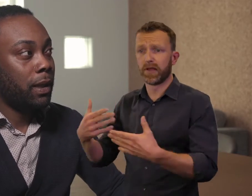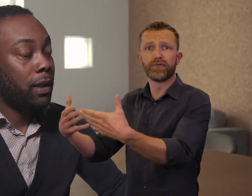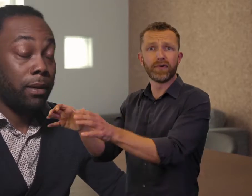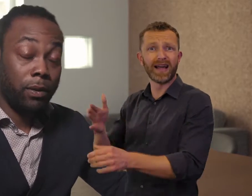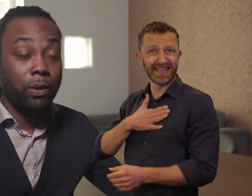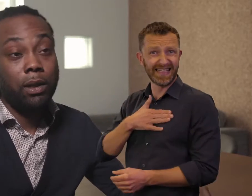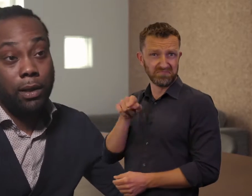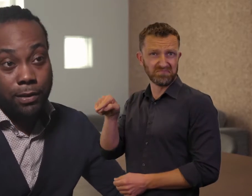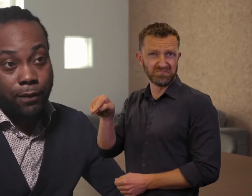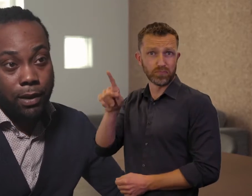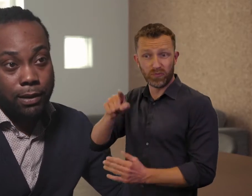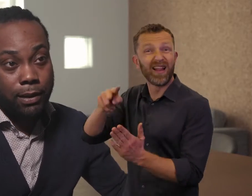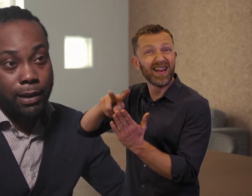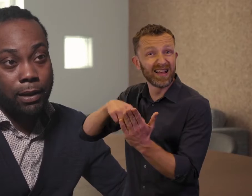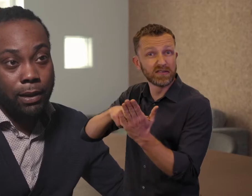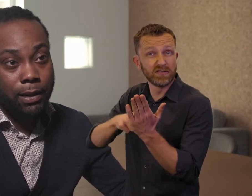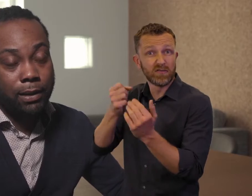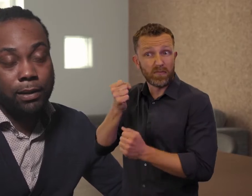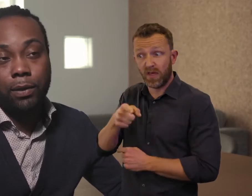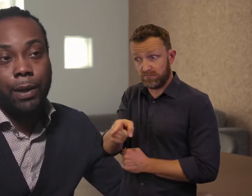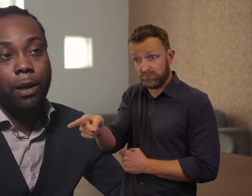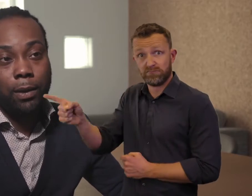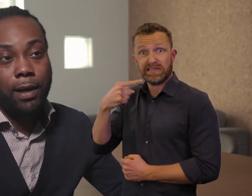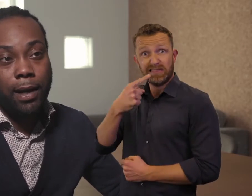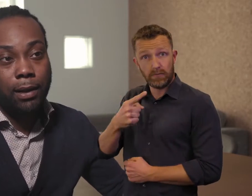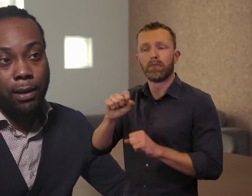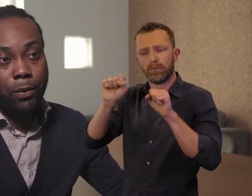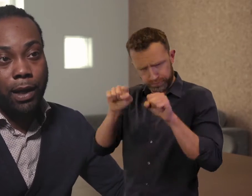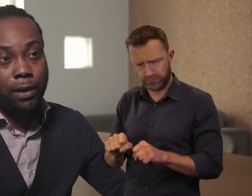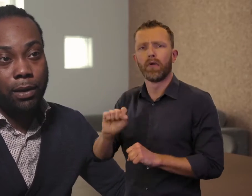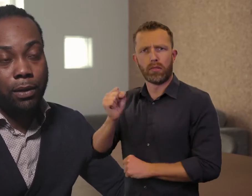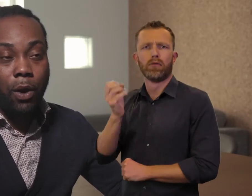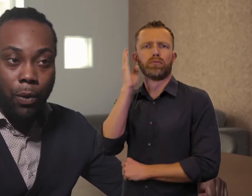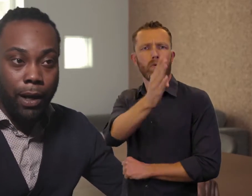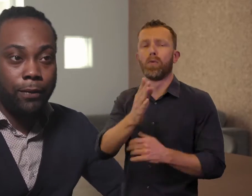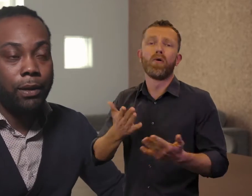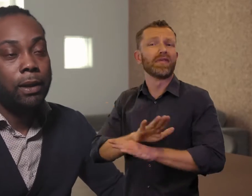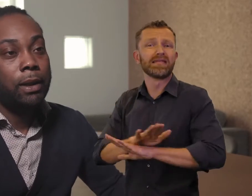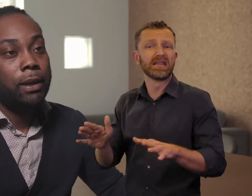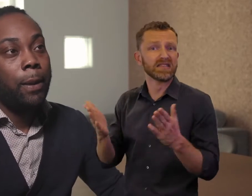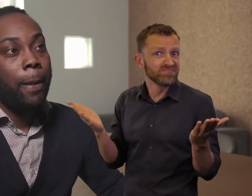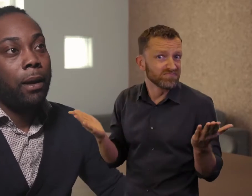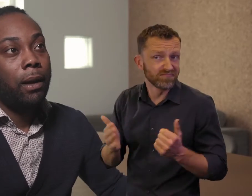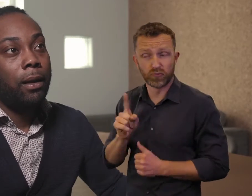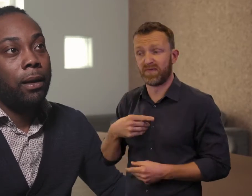Vervolgens natuurlijk langs de fractie. Die is natuurlijk heel belangrijk. Die moet echt een go geven.